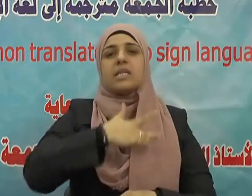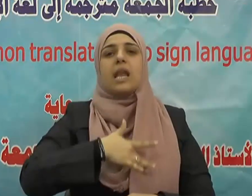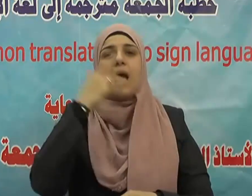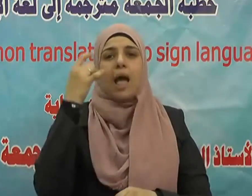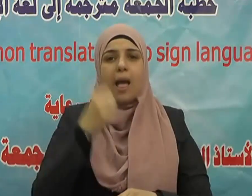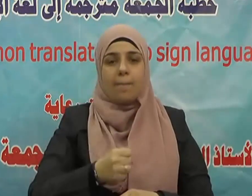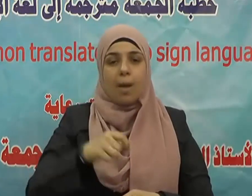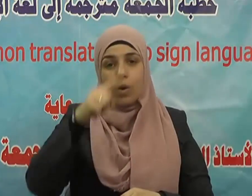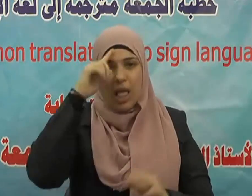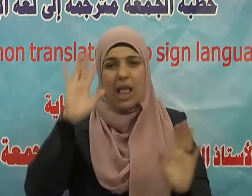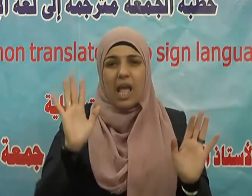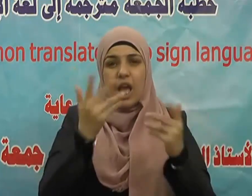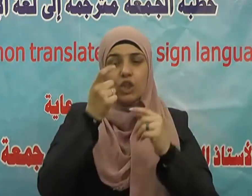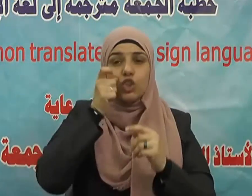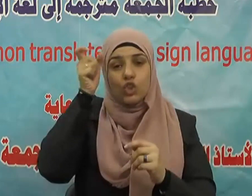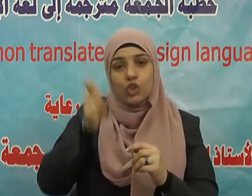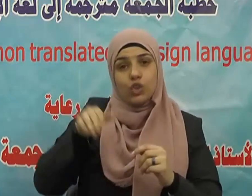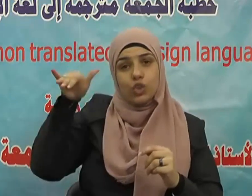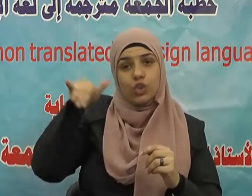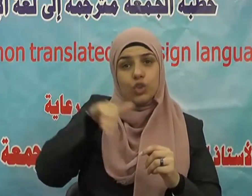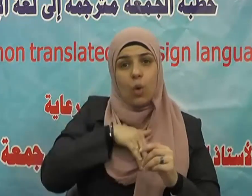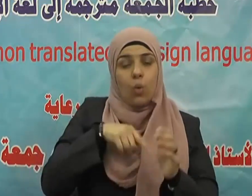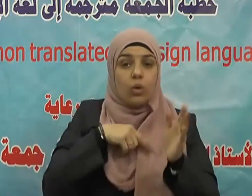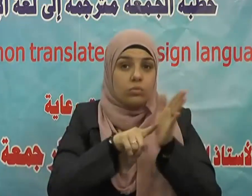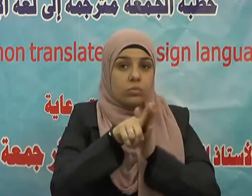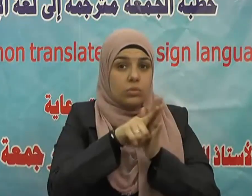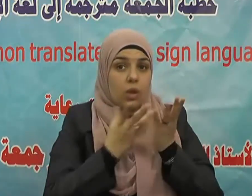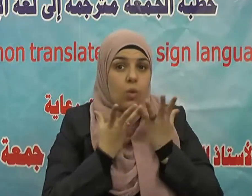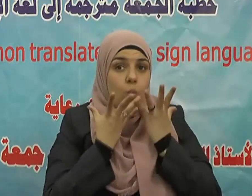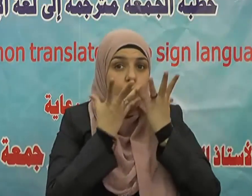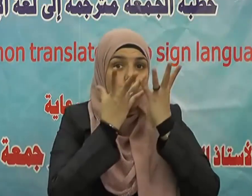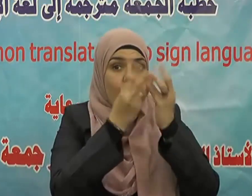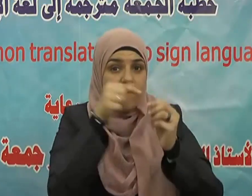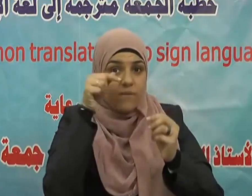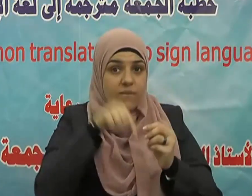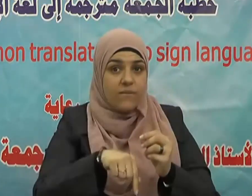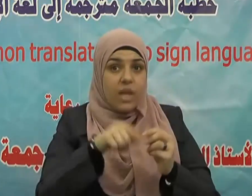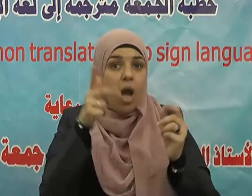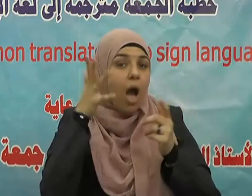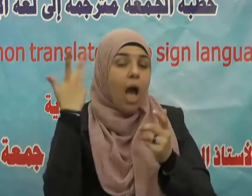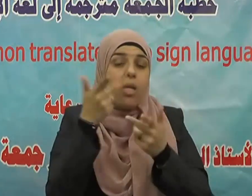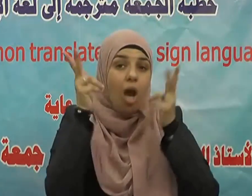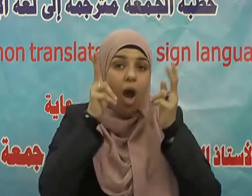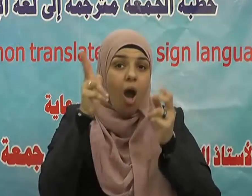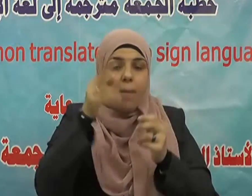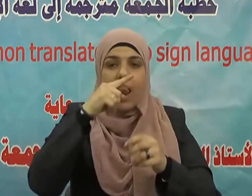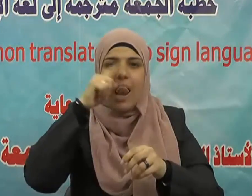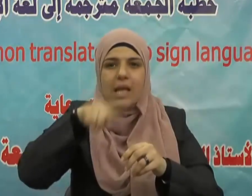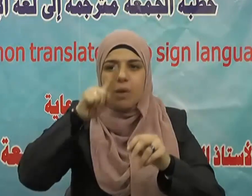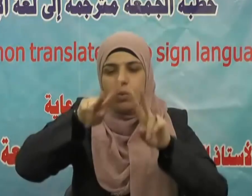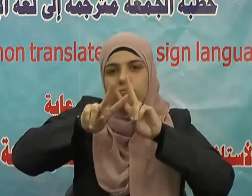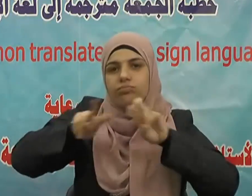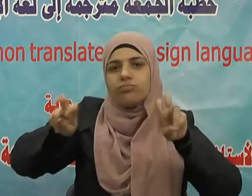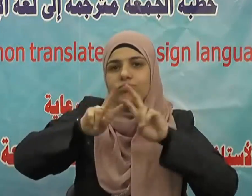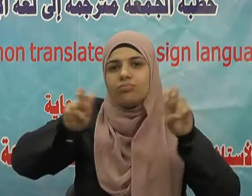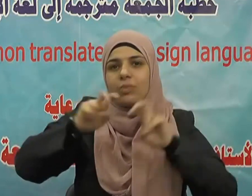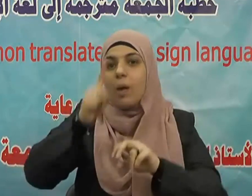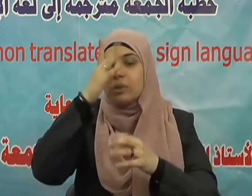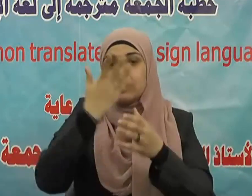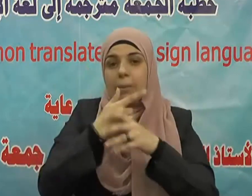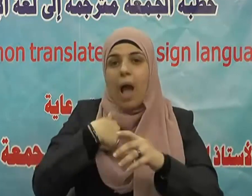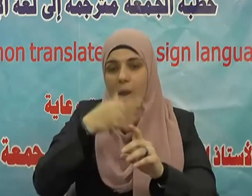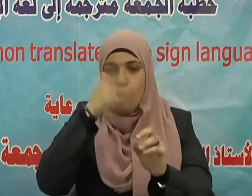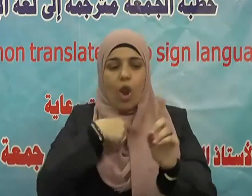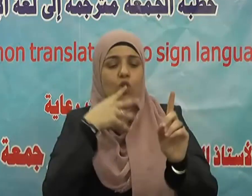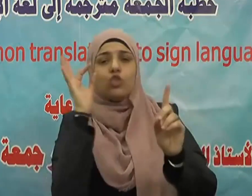سيدنا ونبينا محمدا عبده ورسوله القائل إنما بعثت لأتم